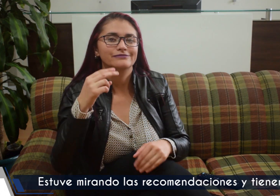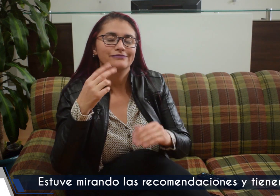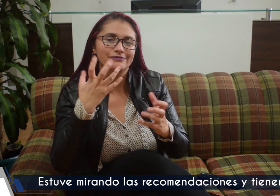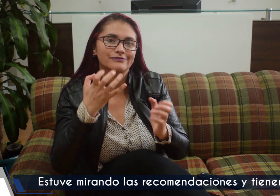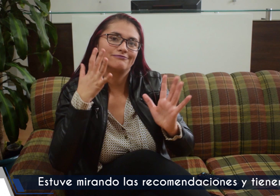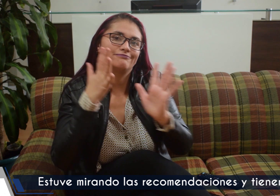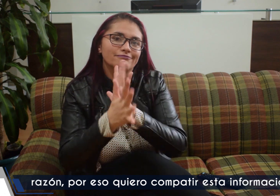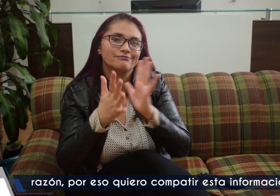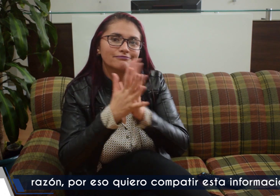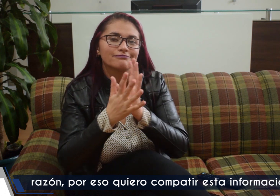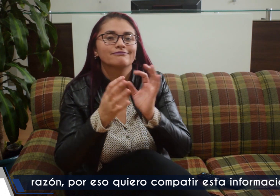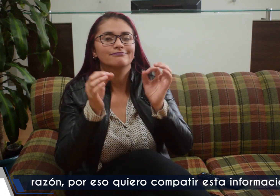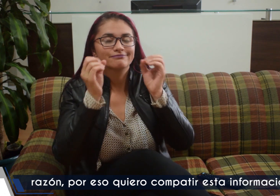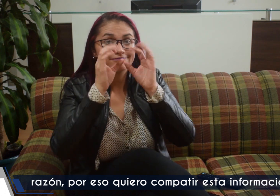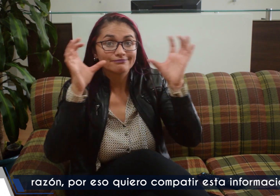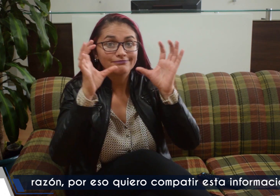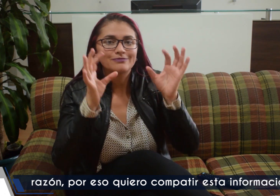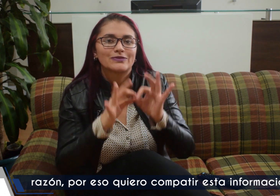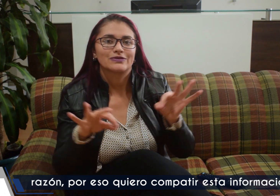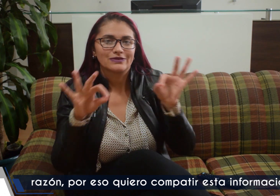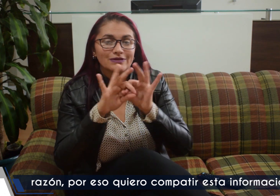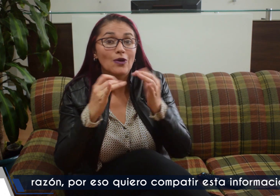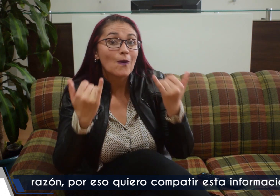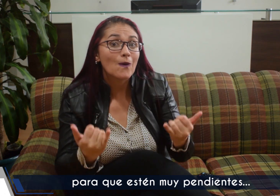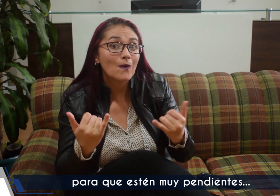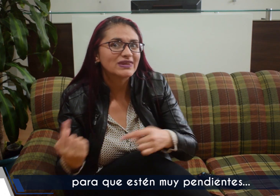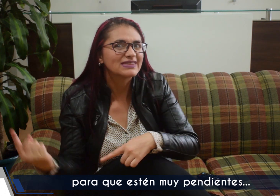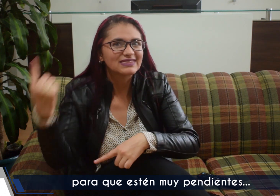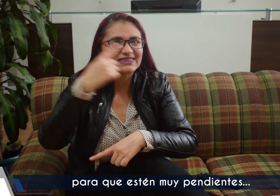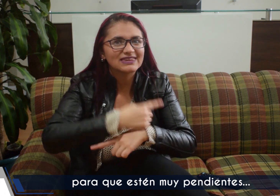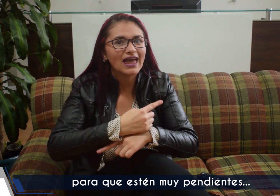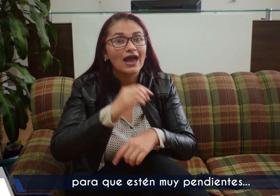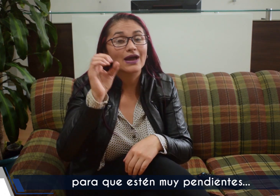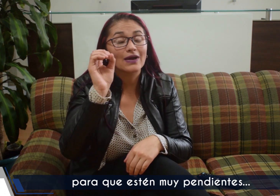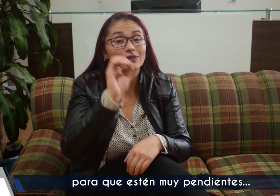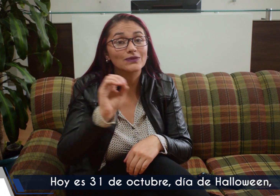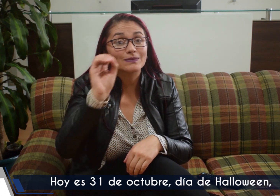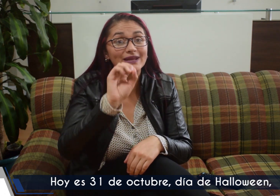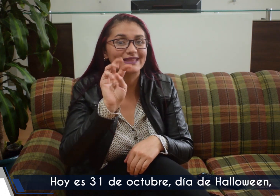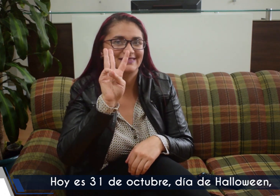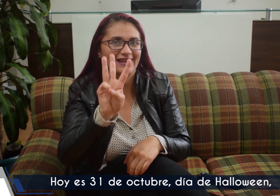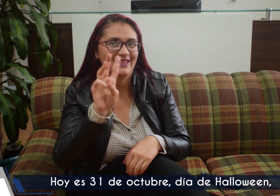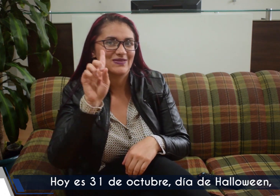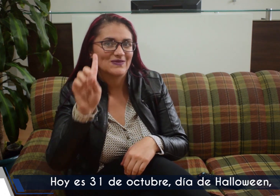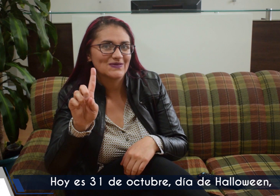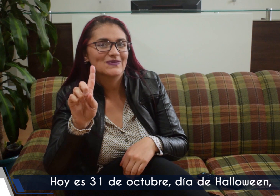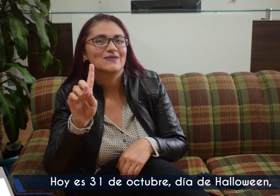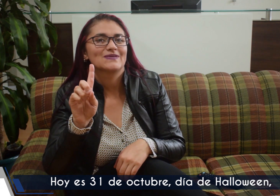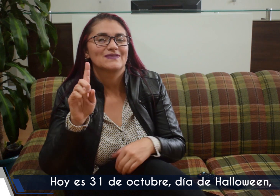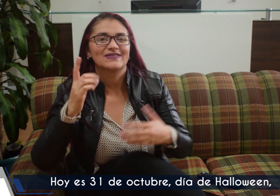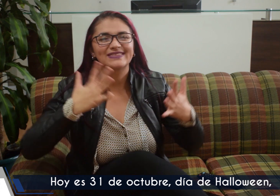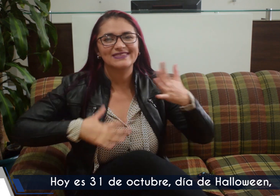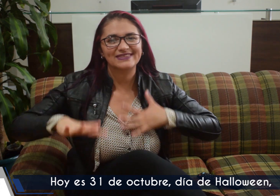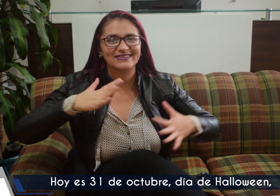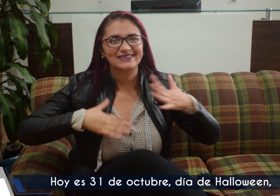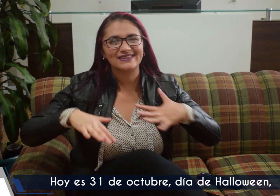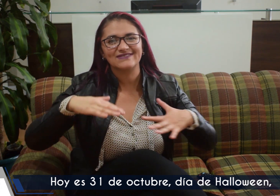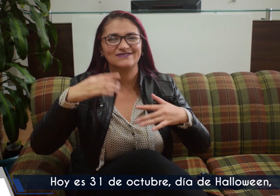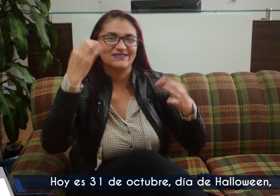recomendaciones y tienen razón por eso quiero compartir esta información para que estén muy pendientes hoy es 31 de octubre día de halloween